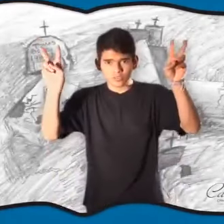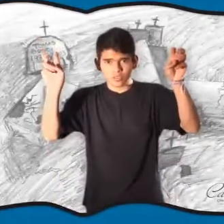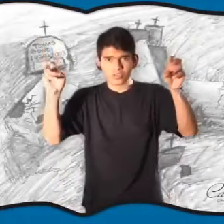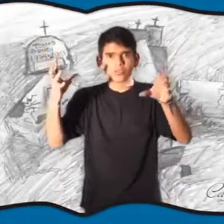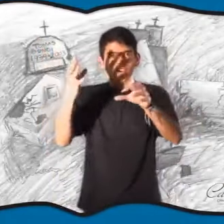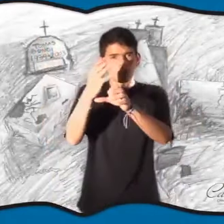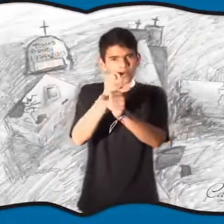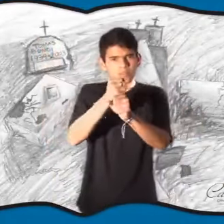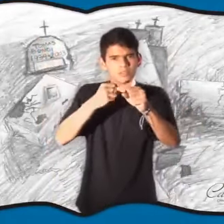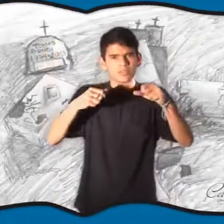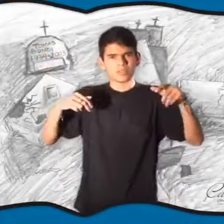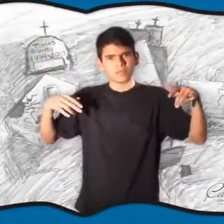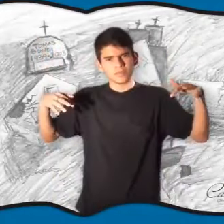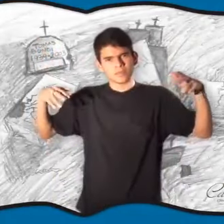El colectivo Fantasma